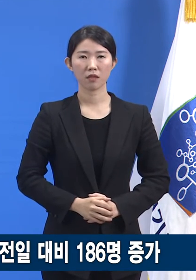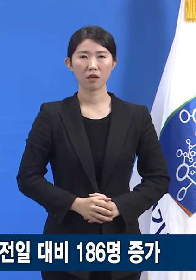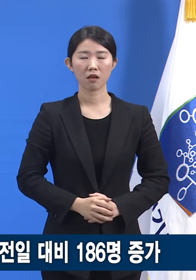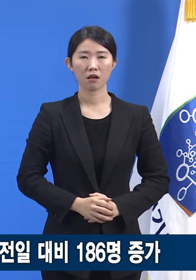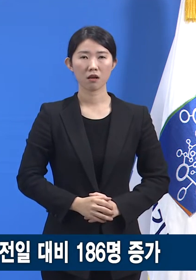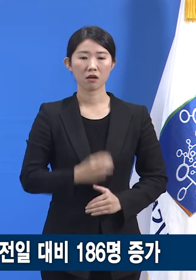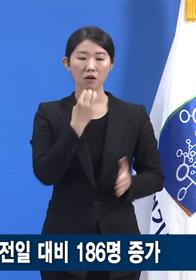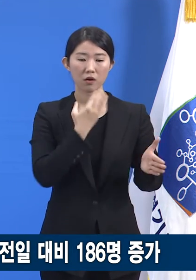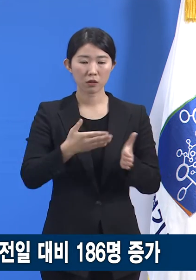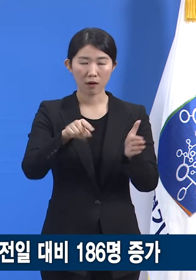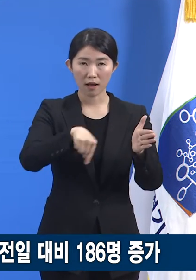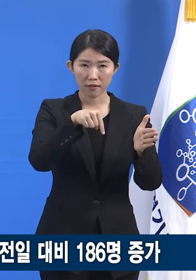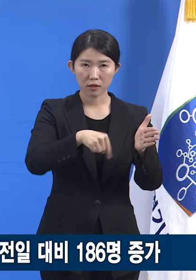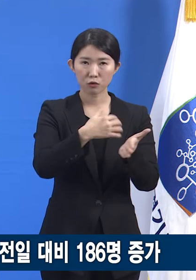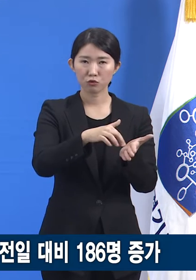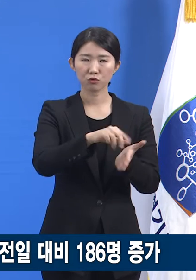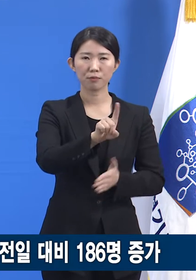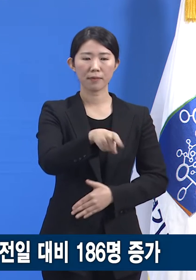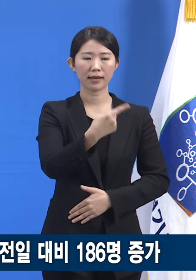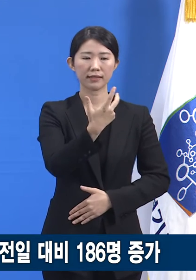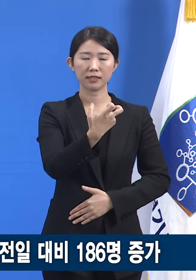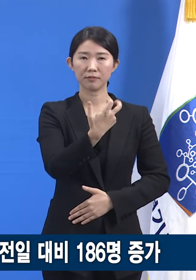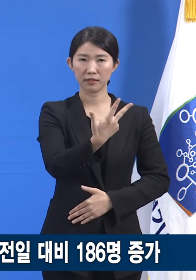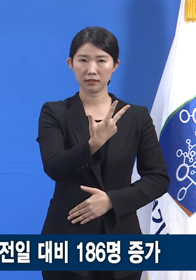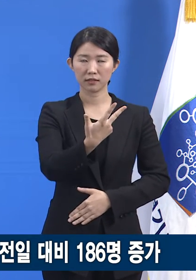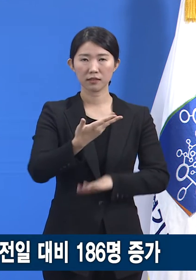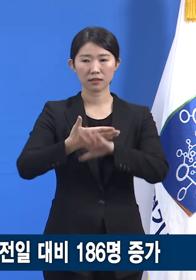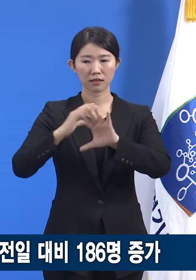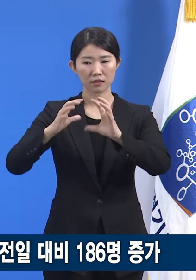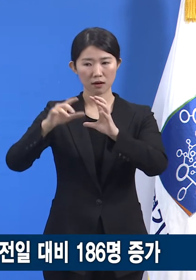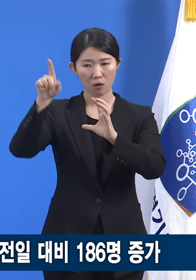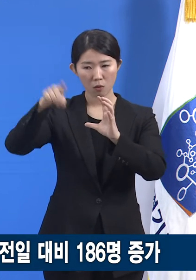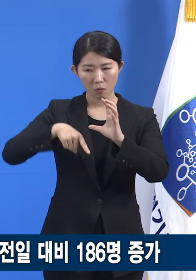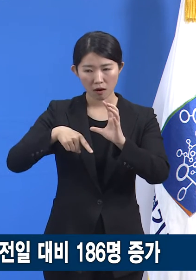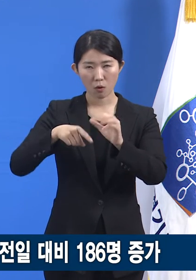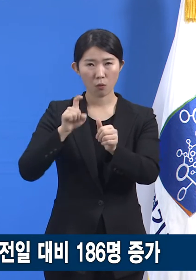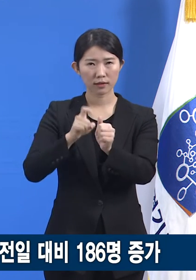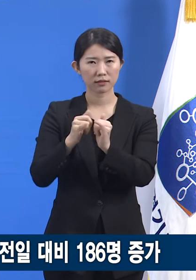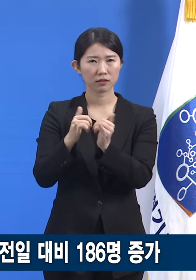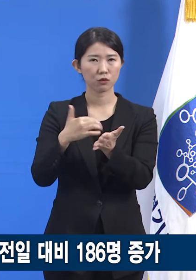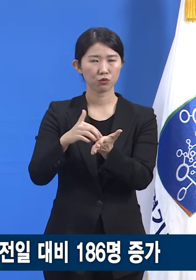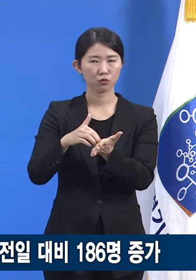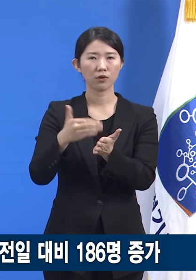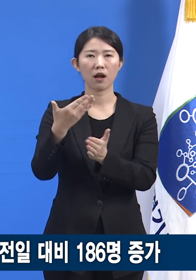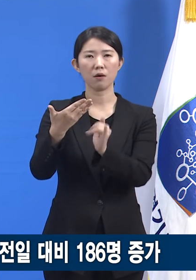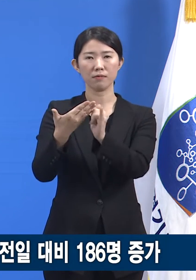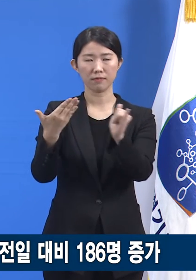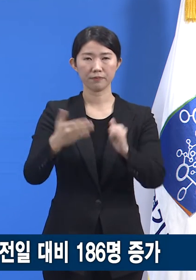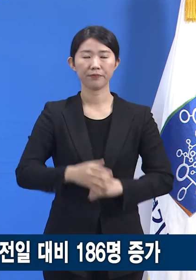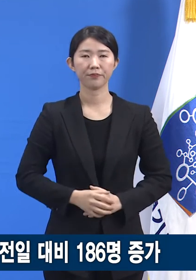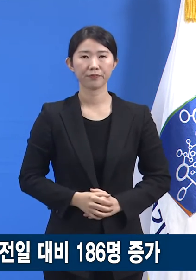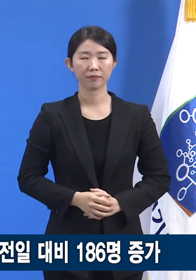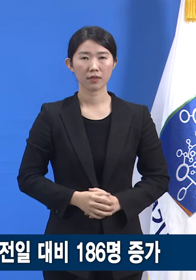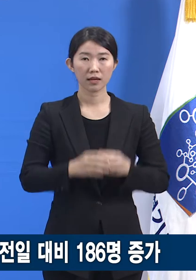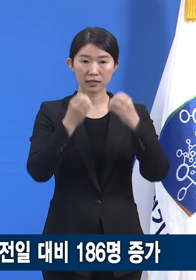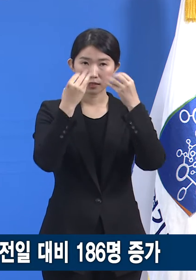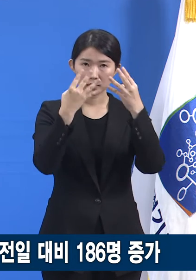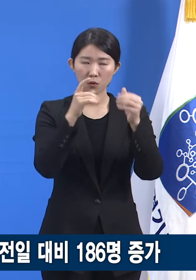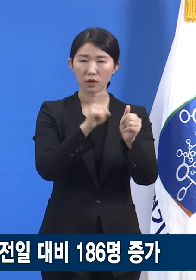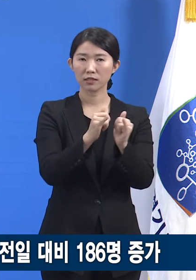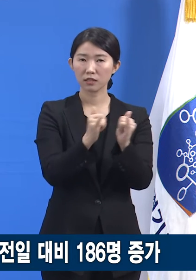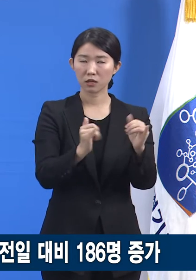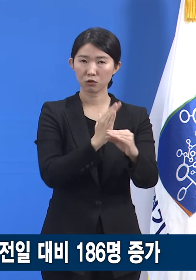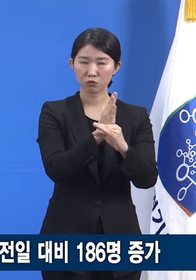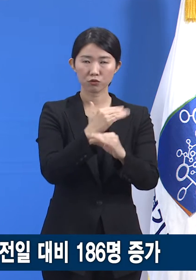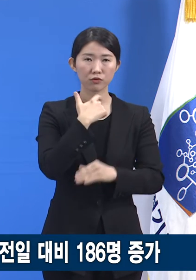발생이 177명이며 해외 유입 관련은 9명입니다. 신규 확진자 중 60세 이상 고령자는